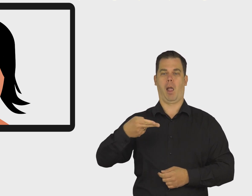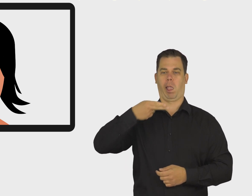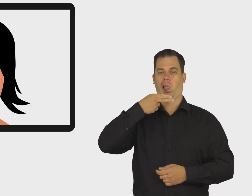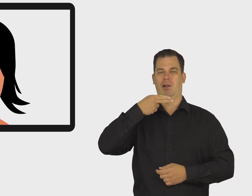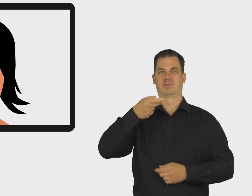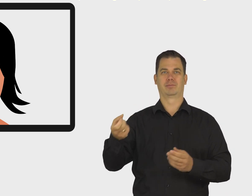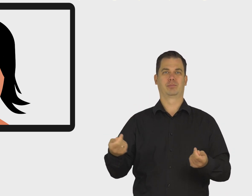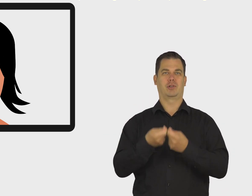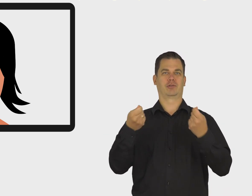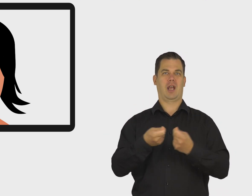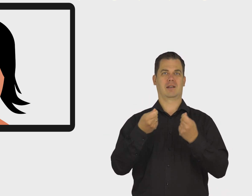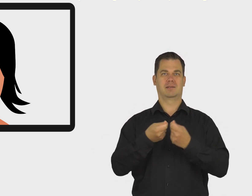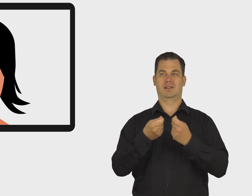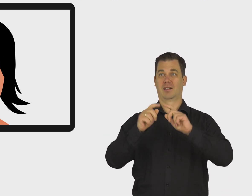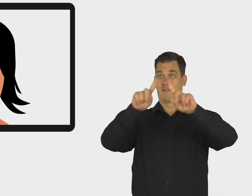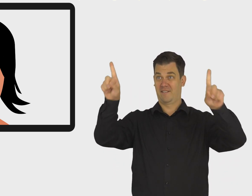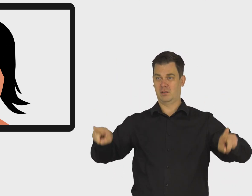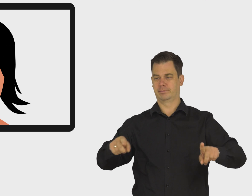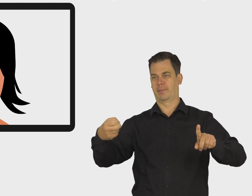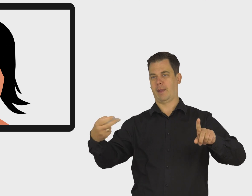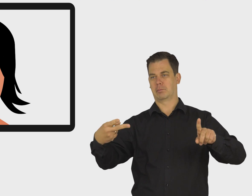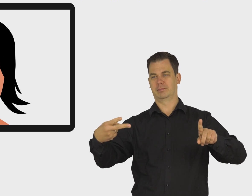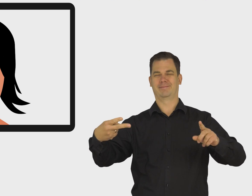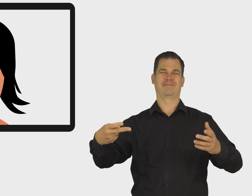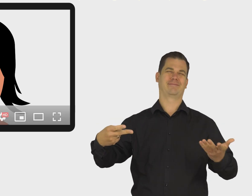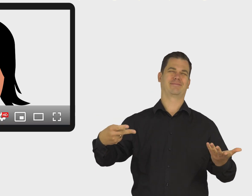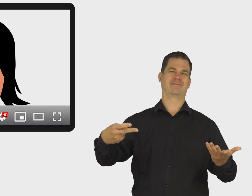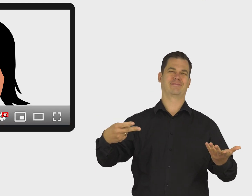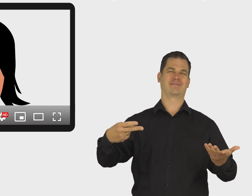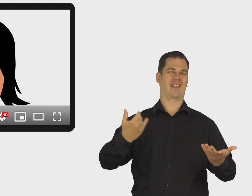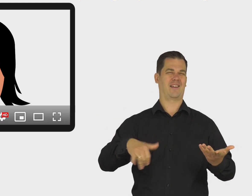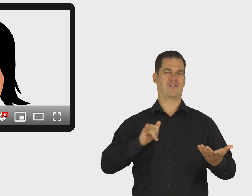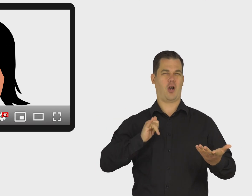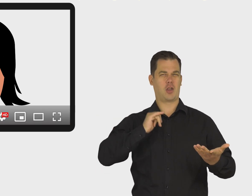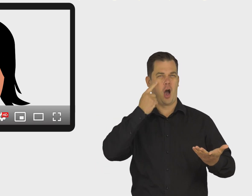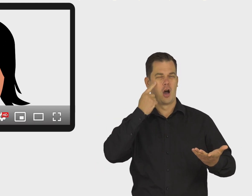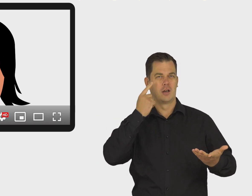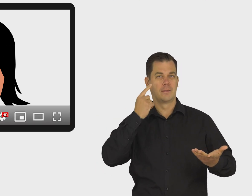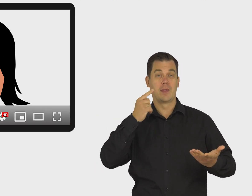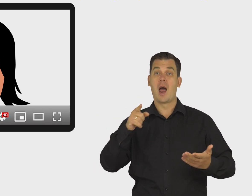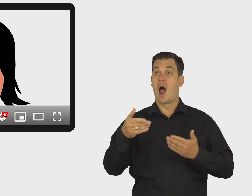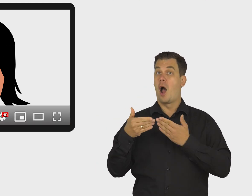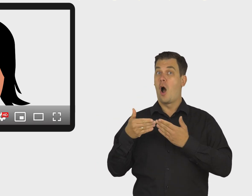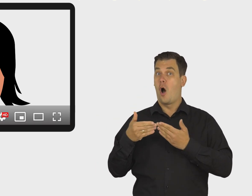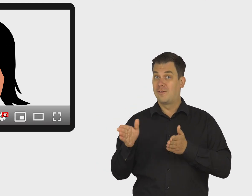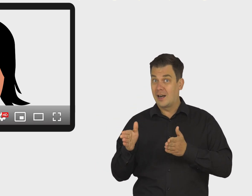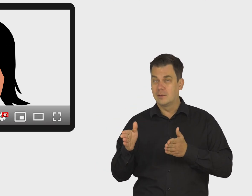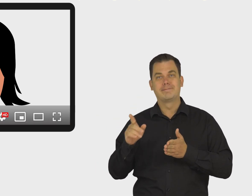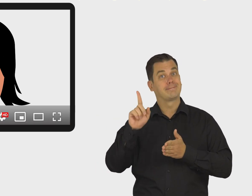przeszkodę, bo zasłaniają część filmu. W przeciwieństwie do napisów otwartych, napisy zamknięte